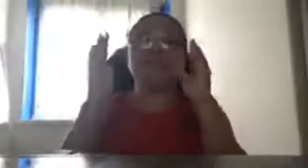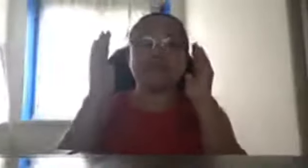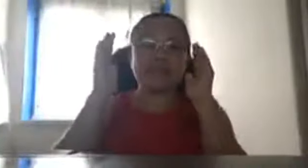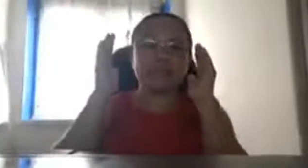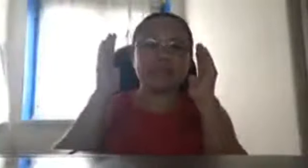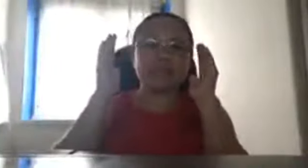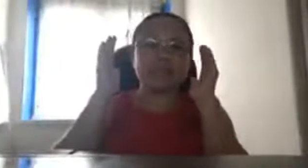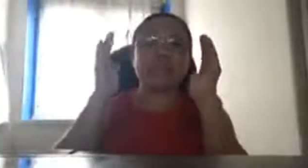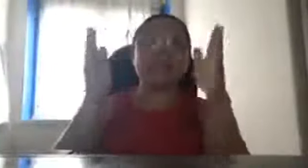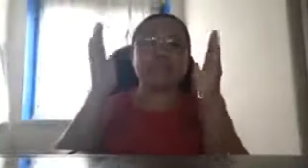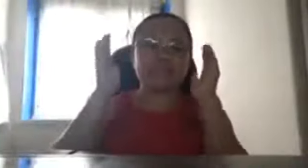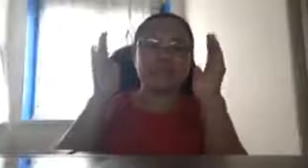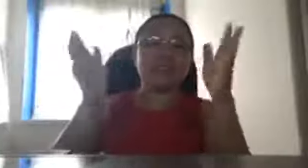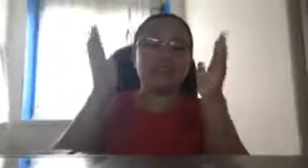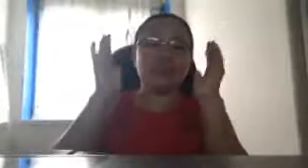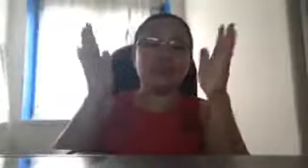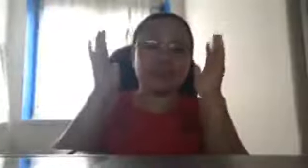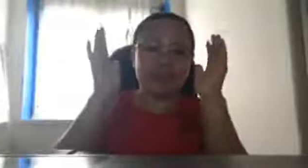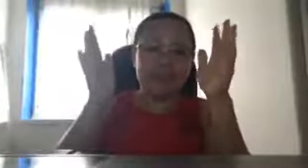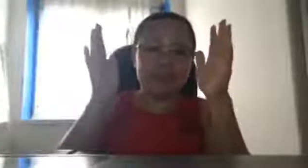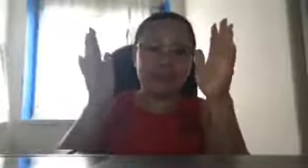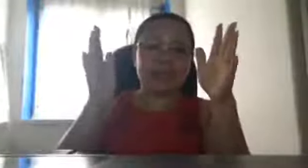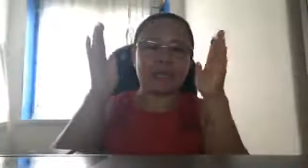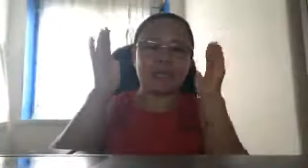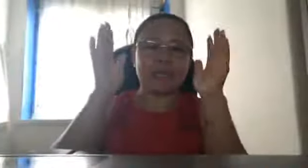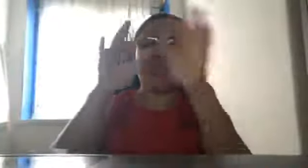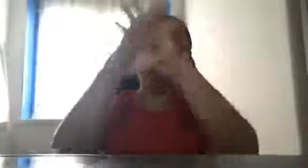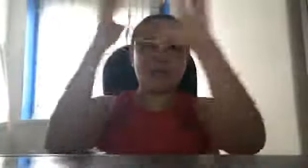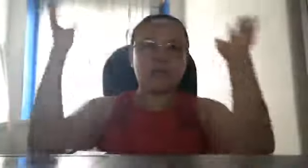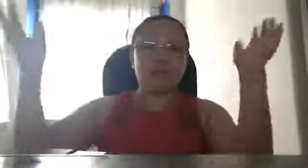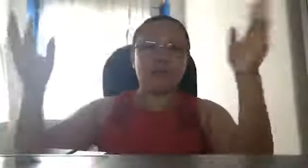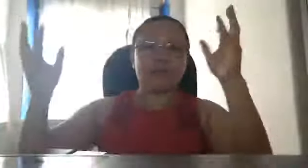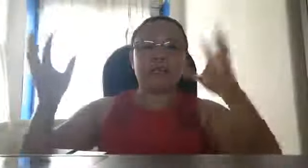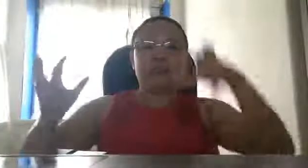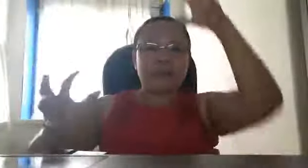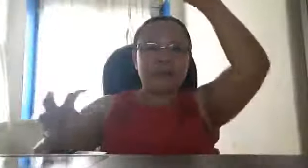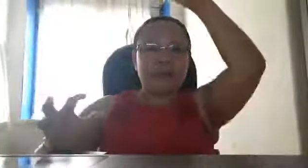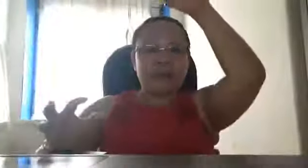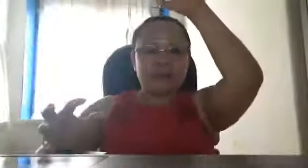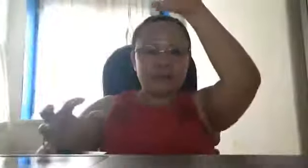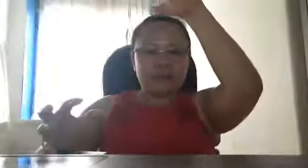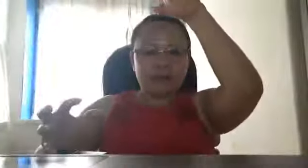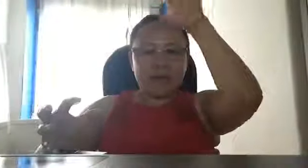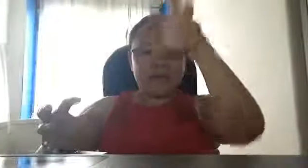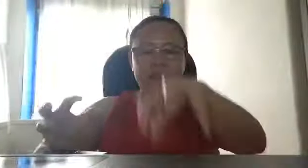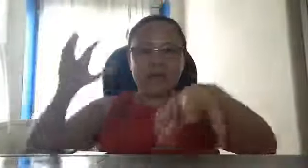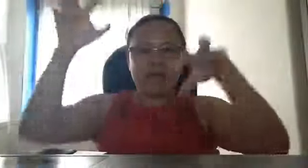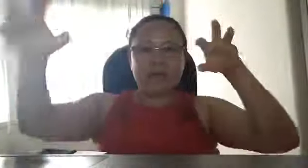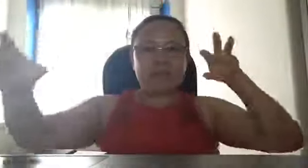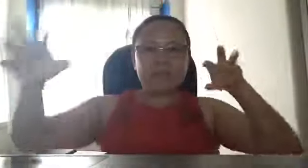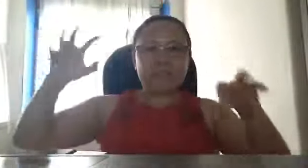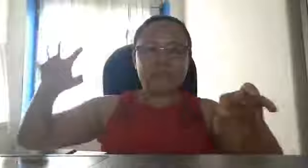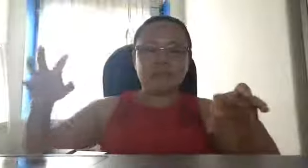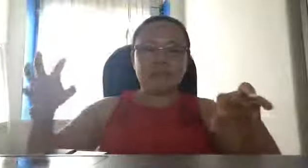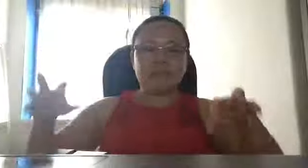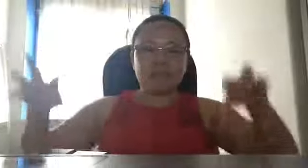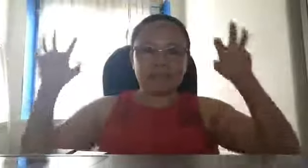strategic geographic in the whole world kahit saan island dyan sa Pilipinas